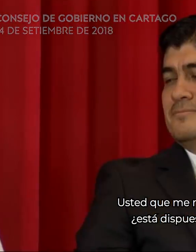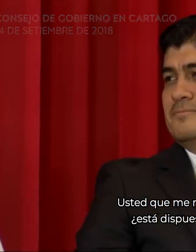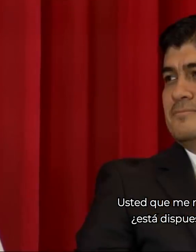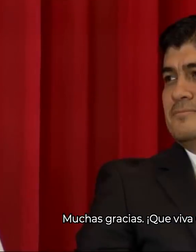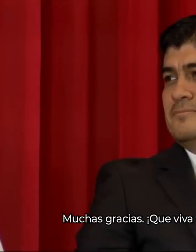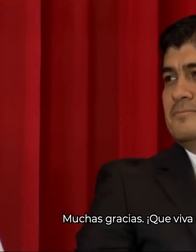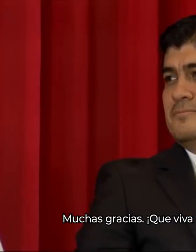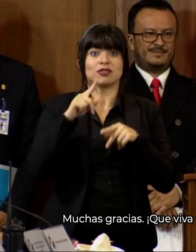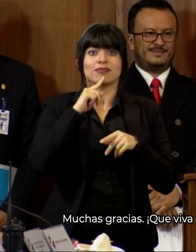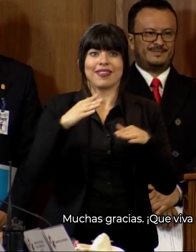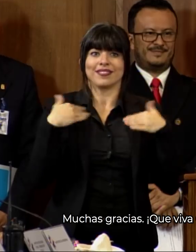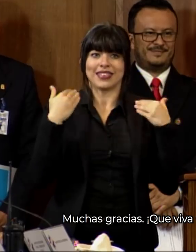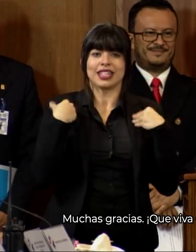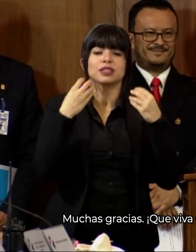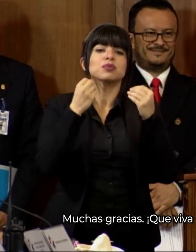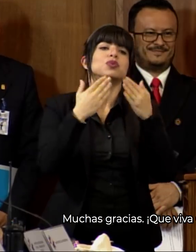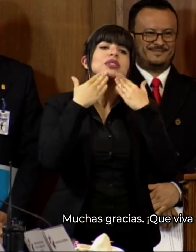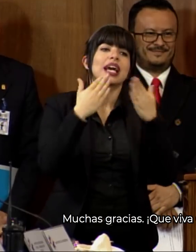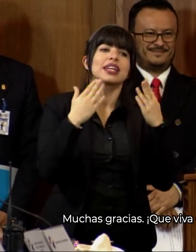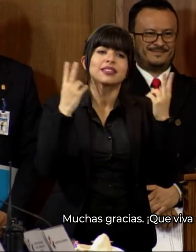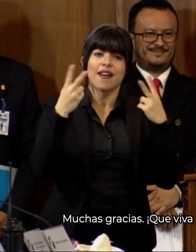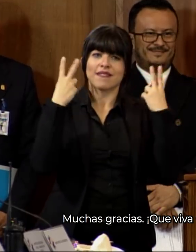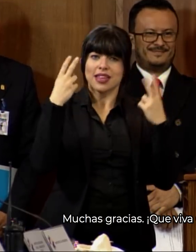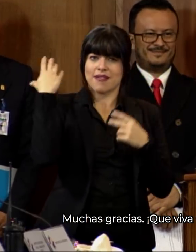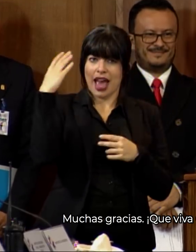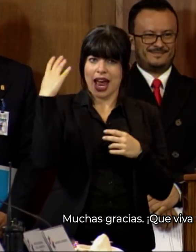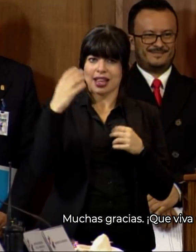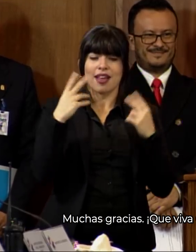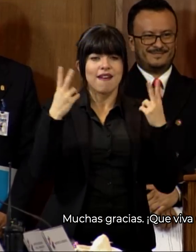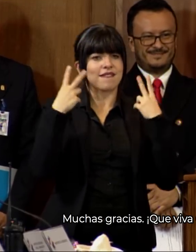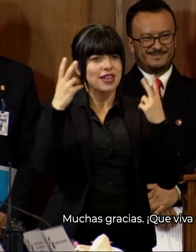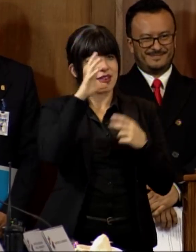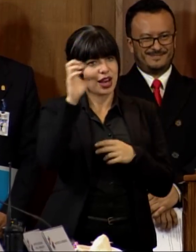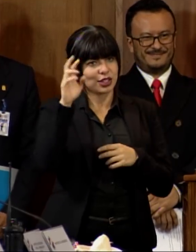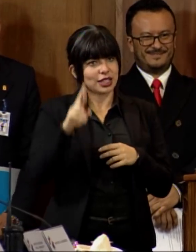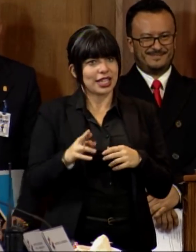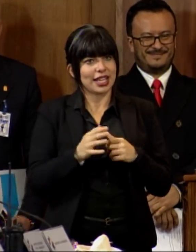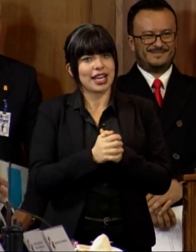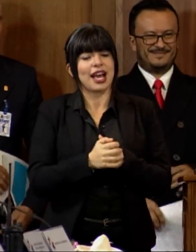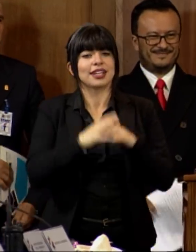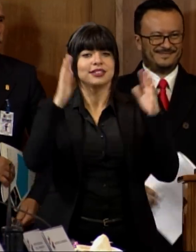¿Se apunta? Muchas gracias. Que viva Cartago y que viva Costa Rica.